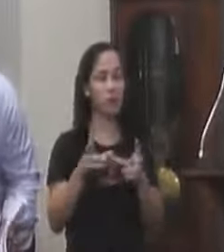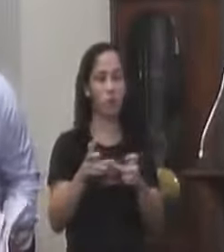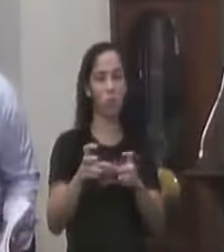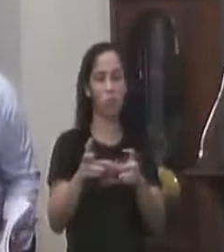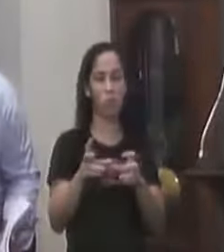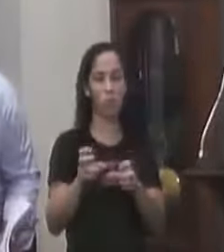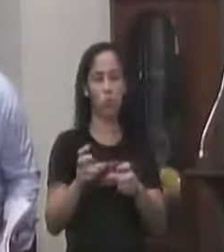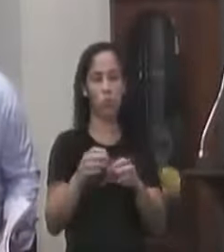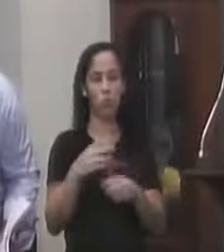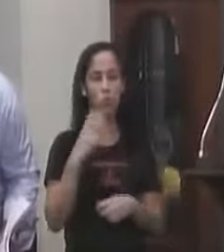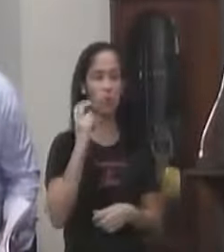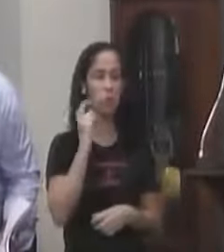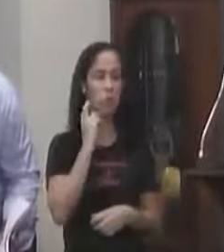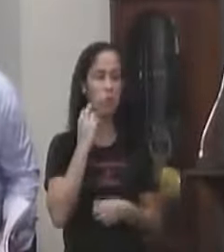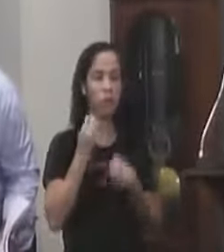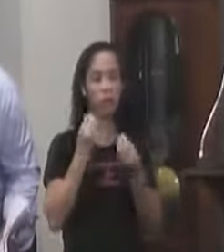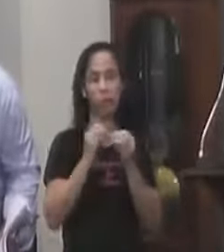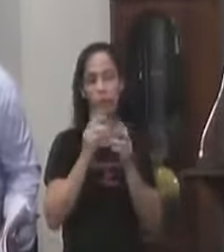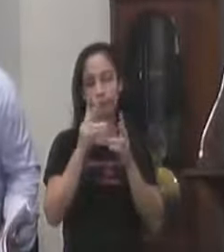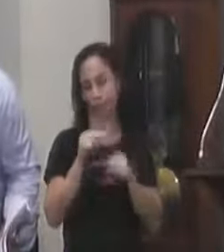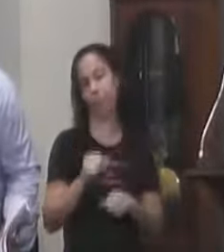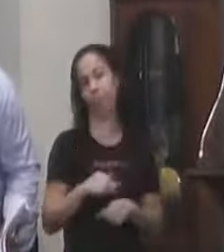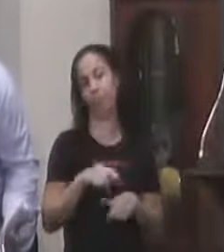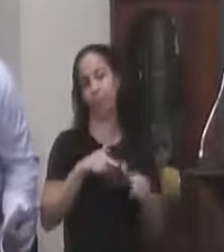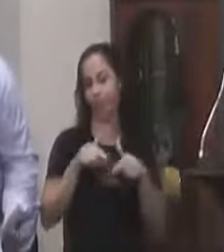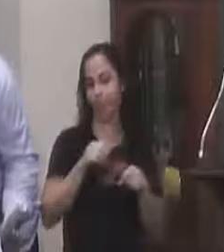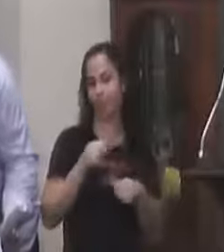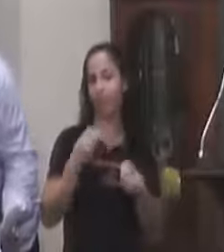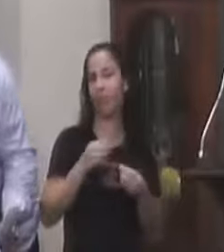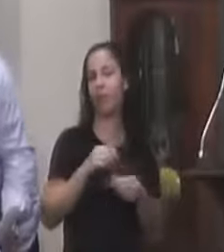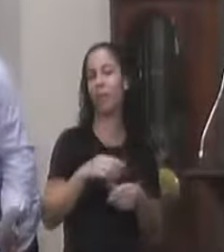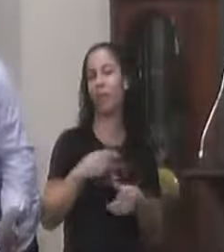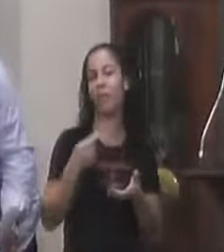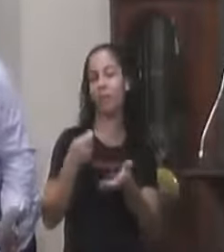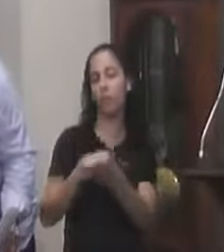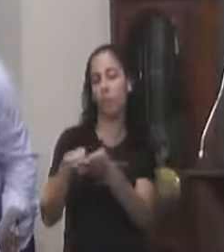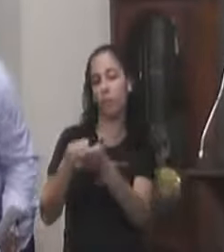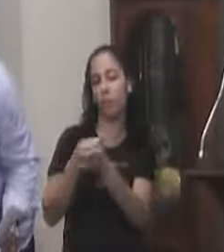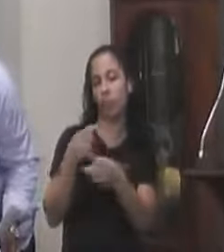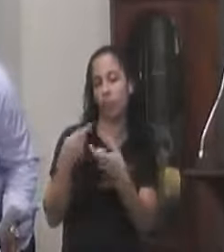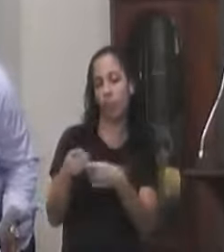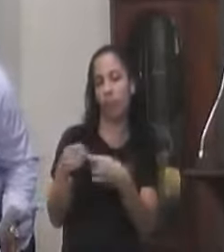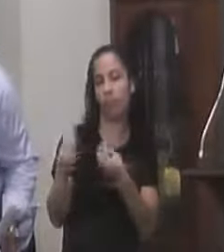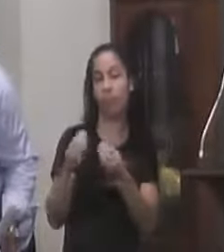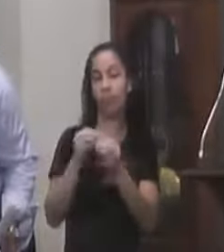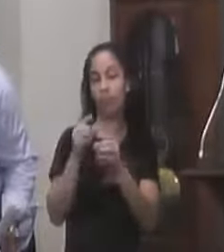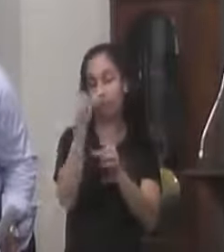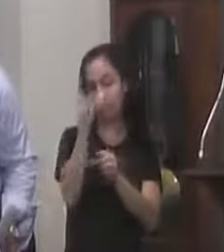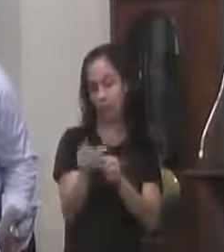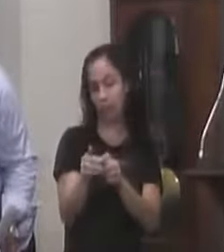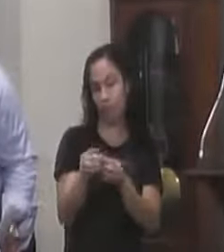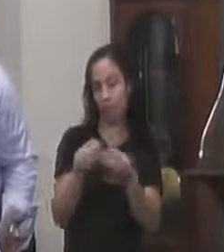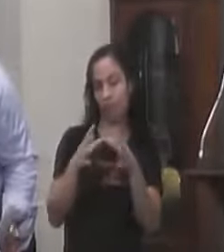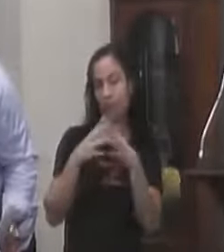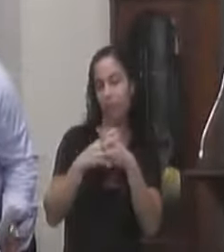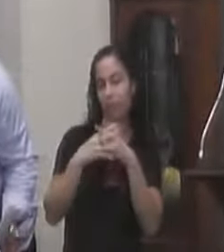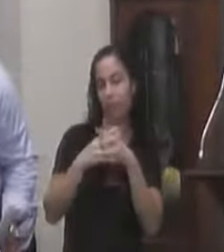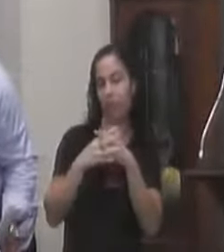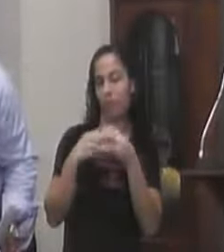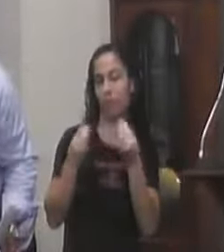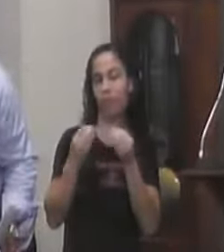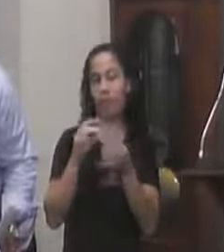O sangue Daquele que trabalha Então ele vai O que? Denegrir a imagem Criar situações